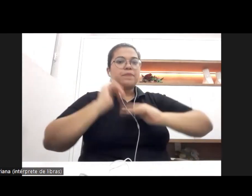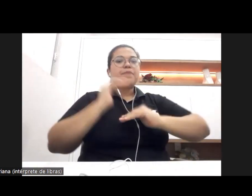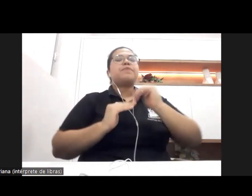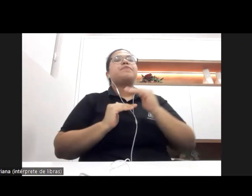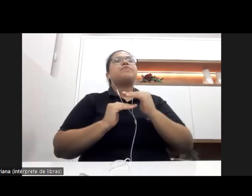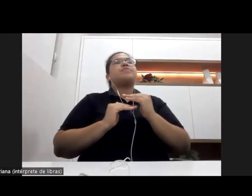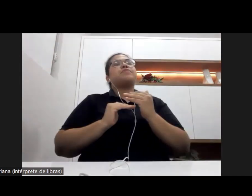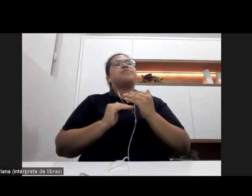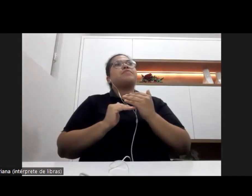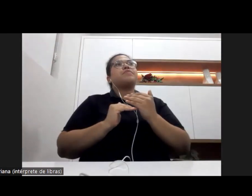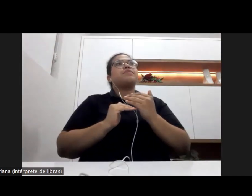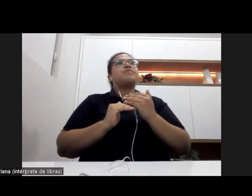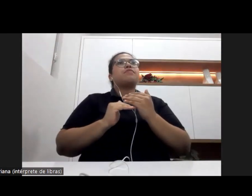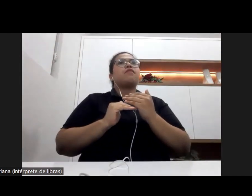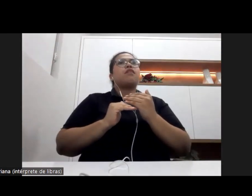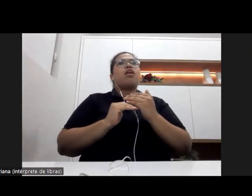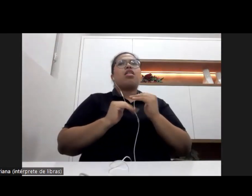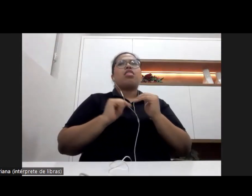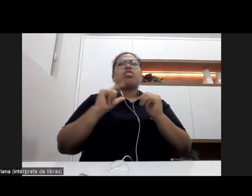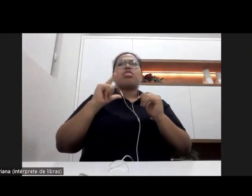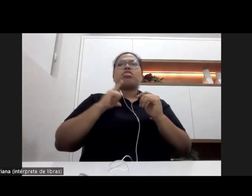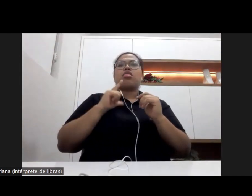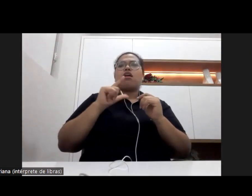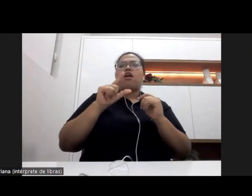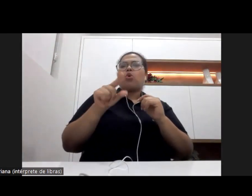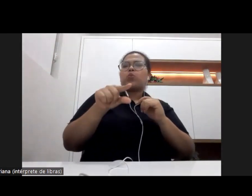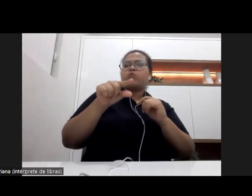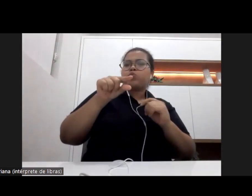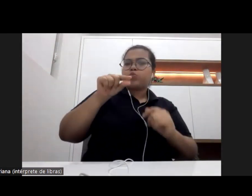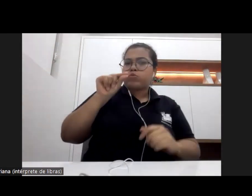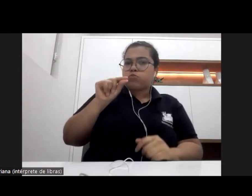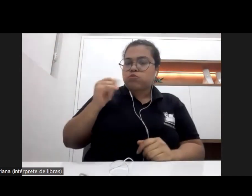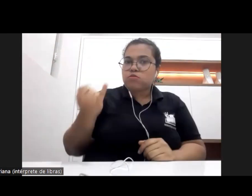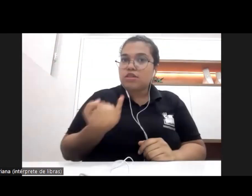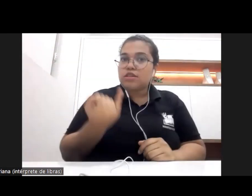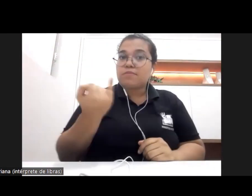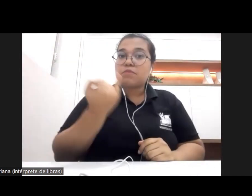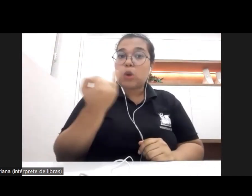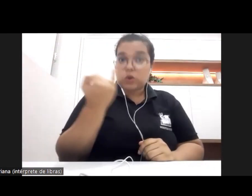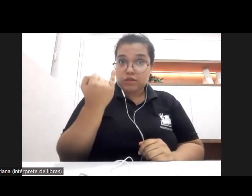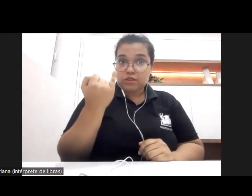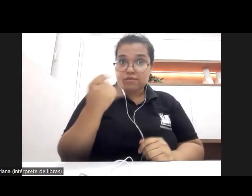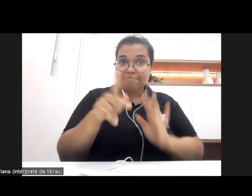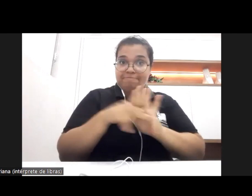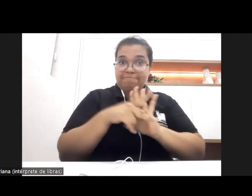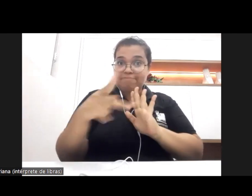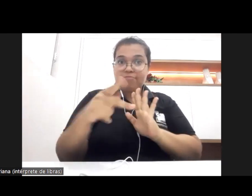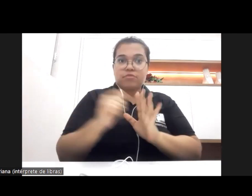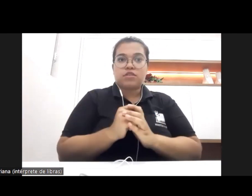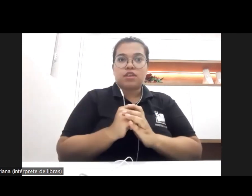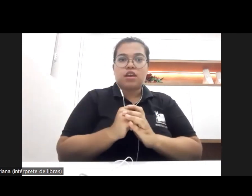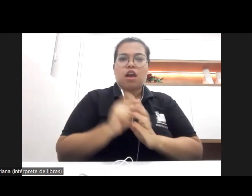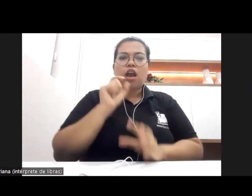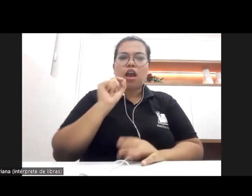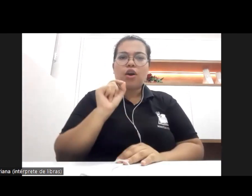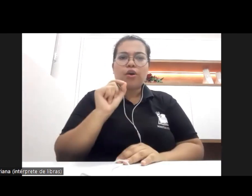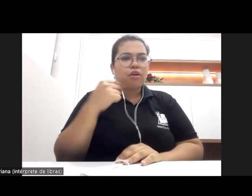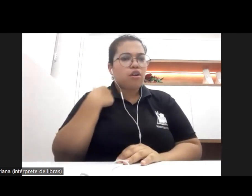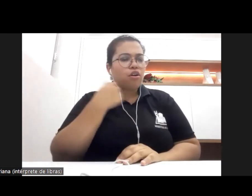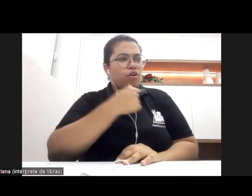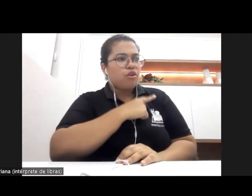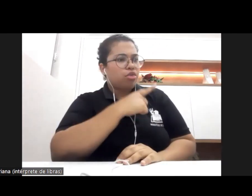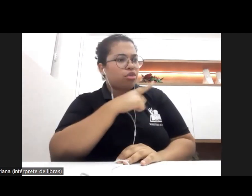particularidade importante, que é o fato de termos uma formação